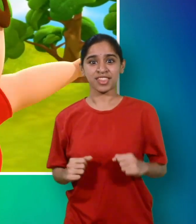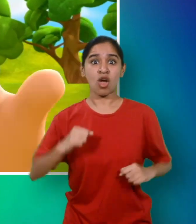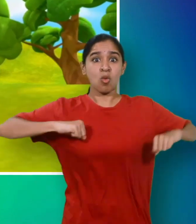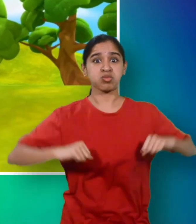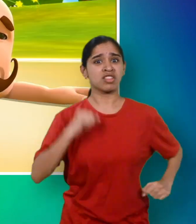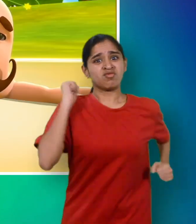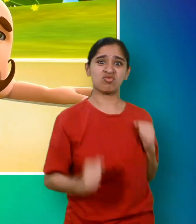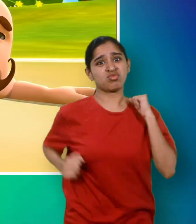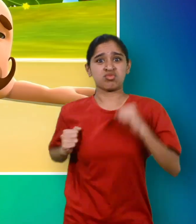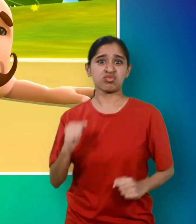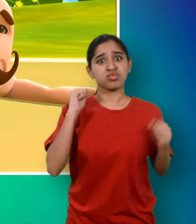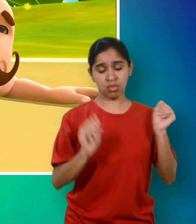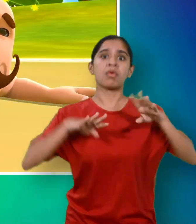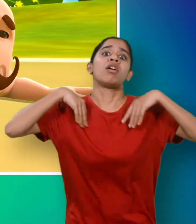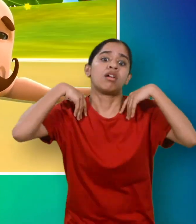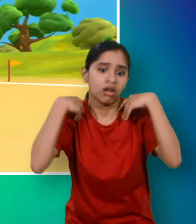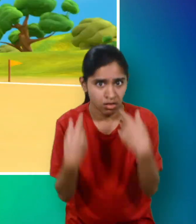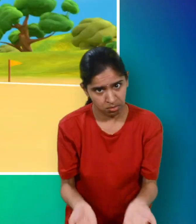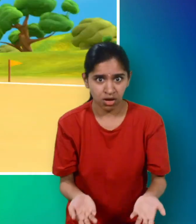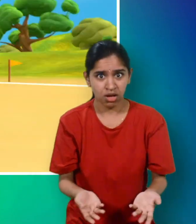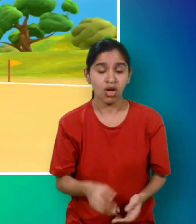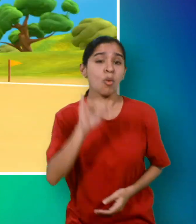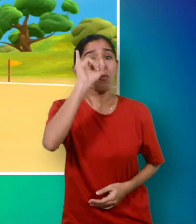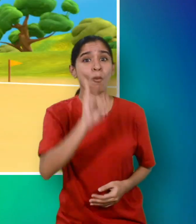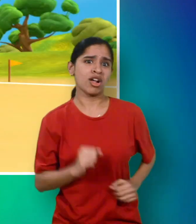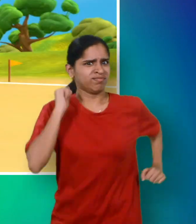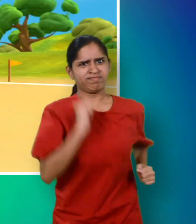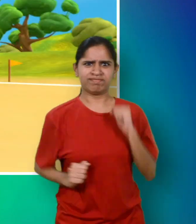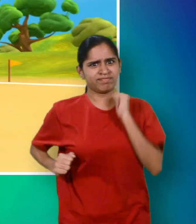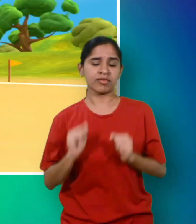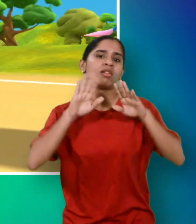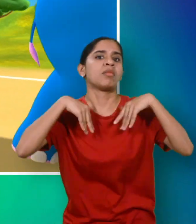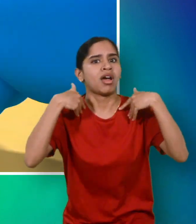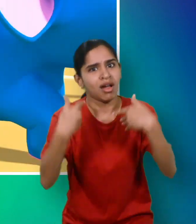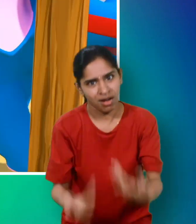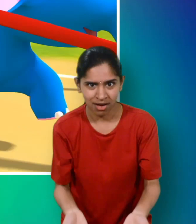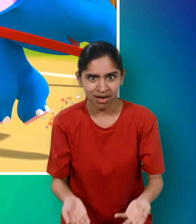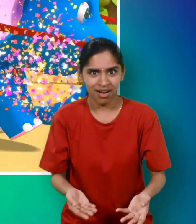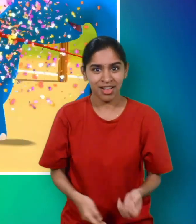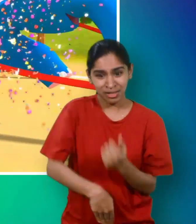मोटू फिसला पतलू फिसला हाथी सबसे आगे निकला